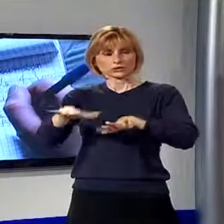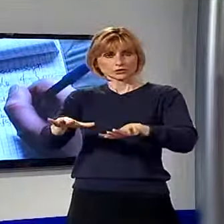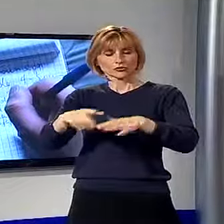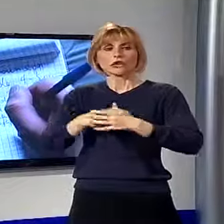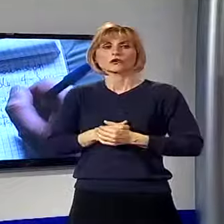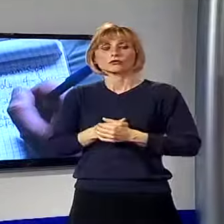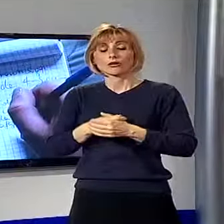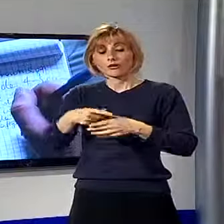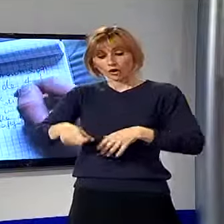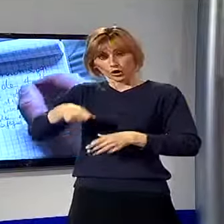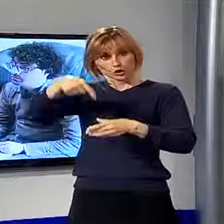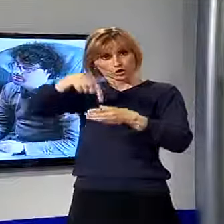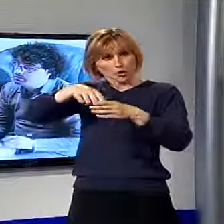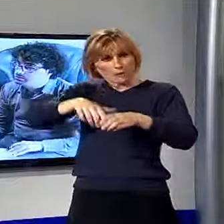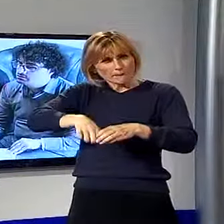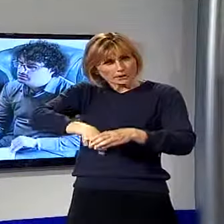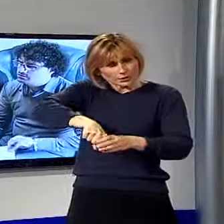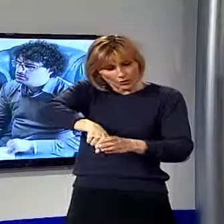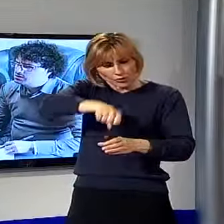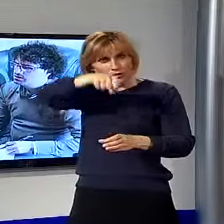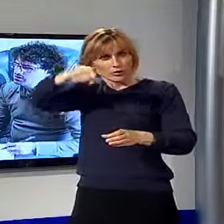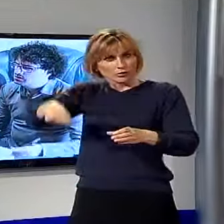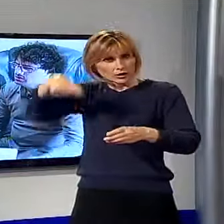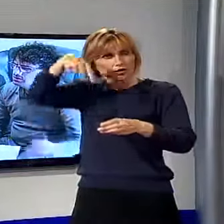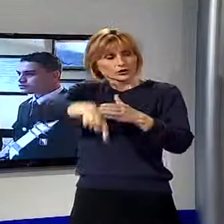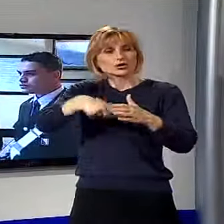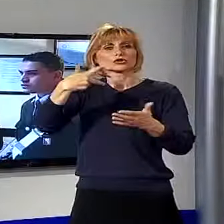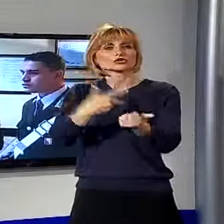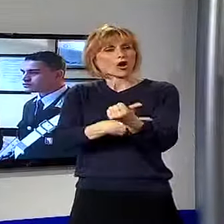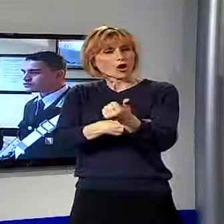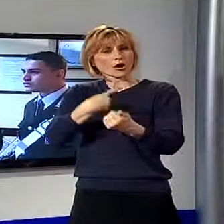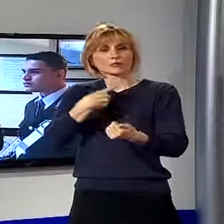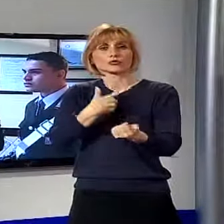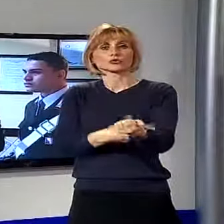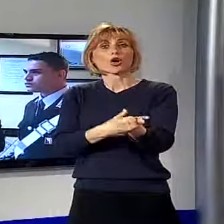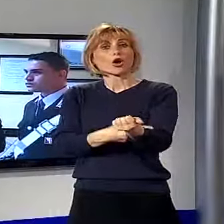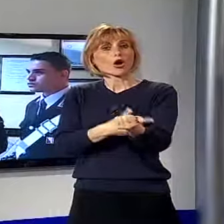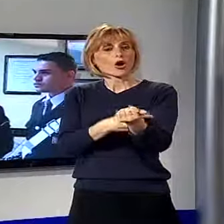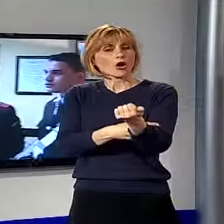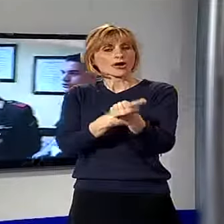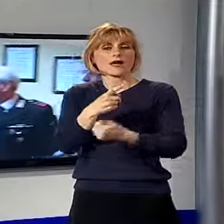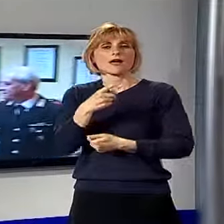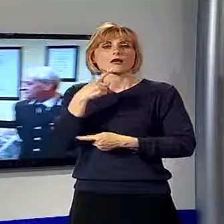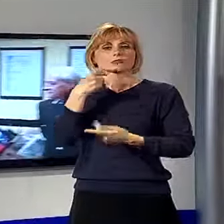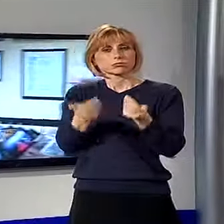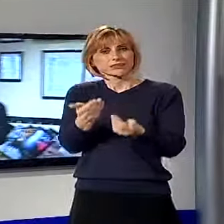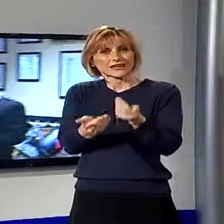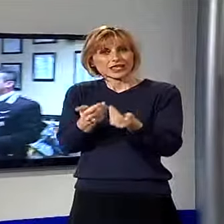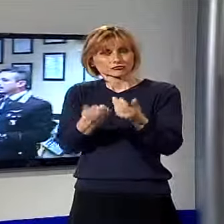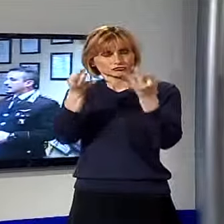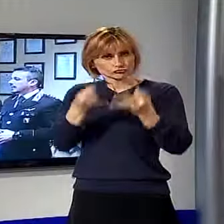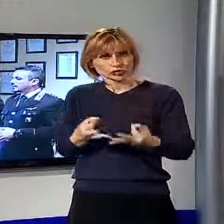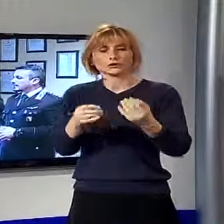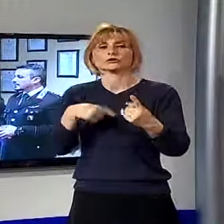dentro un tombino i militari hanno trovato la droga tra cui la pericolosissima eroina Brown Sugar e un bilancino di precisione.